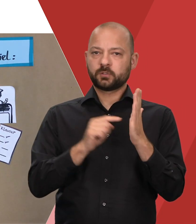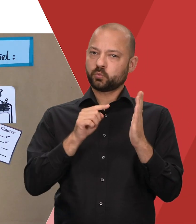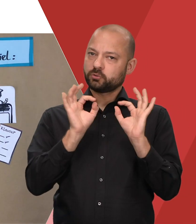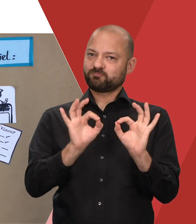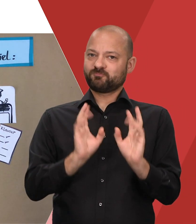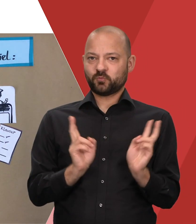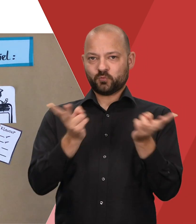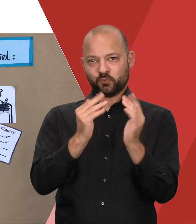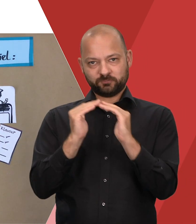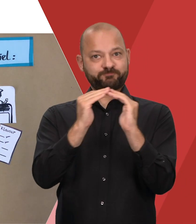Bedingungen für alle.